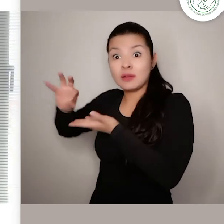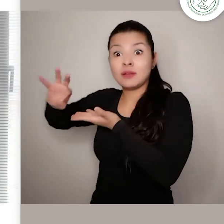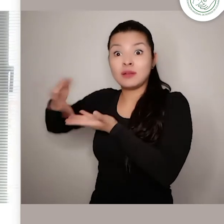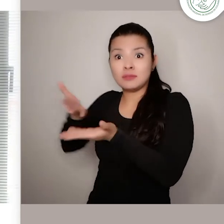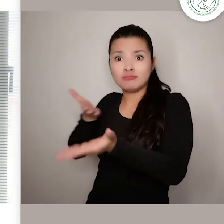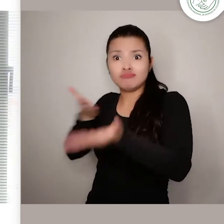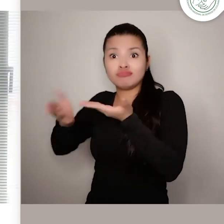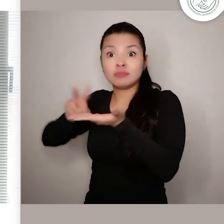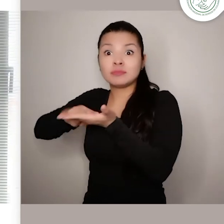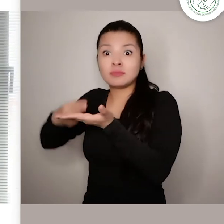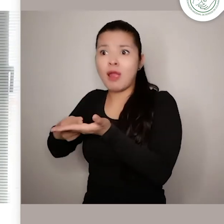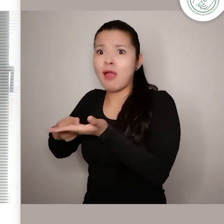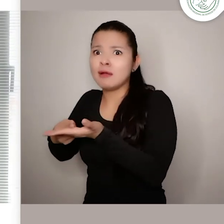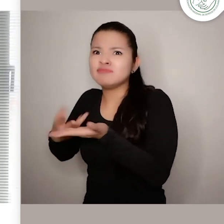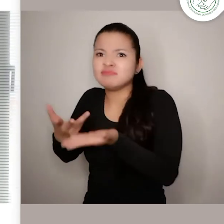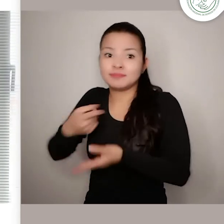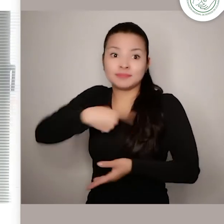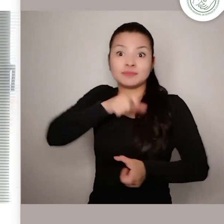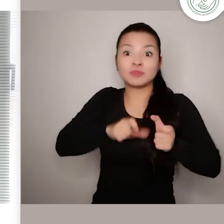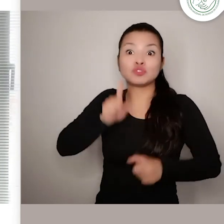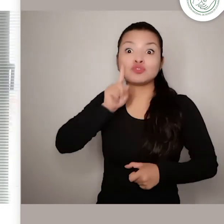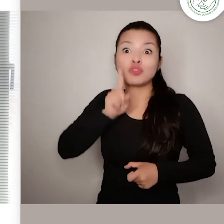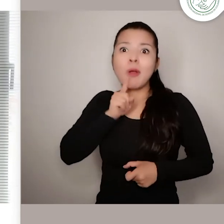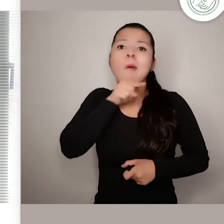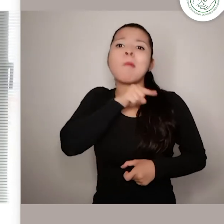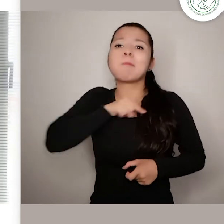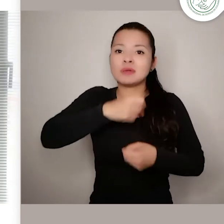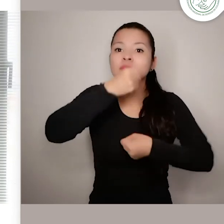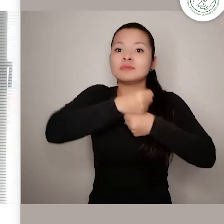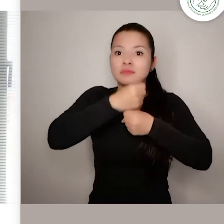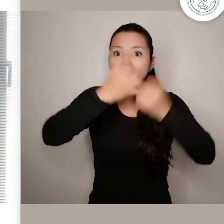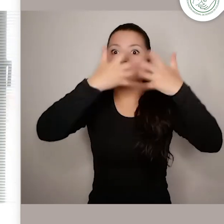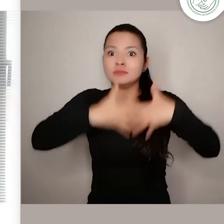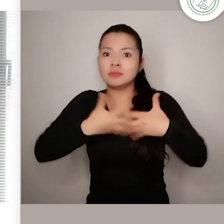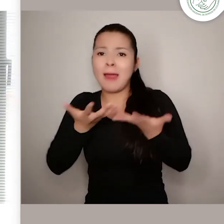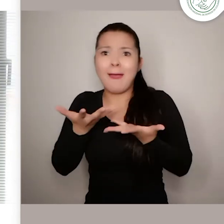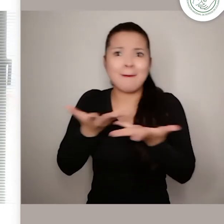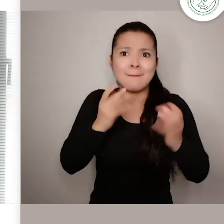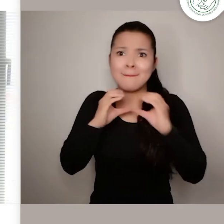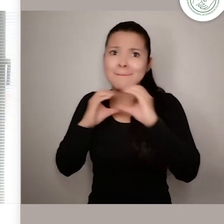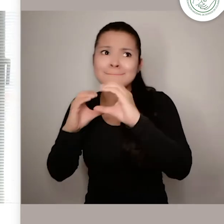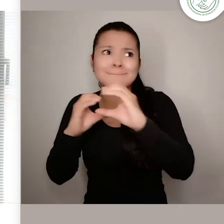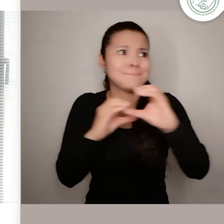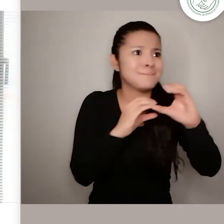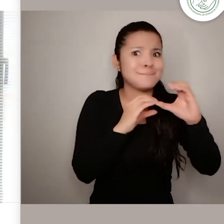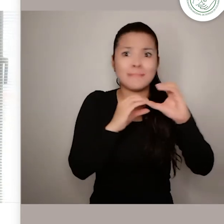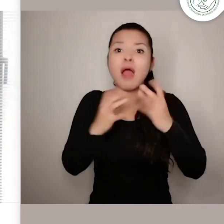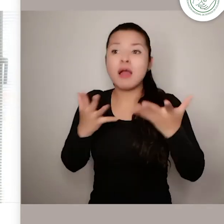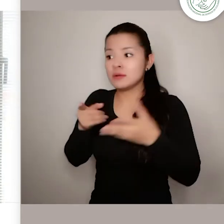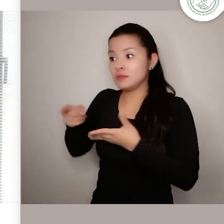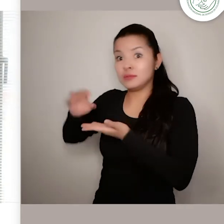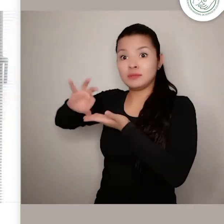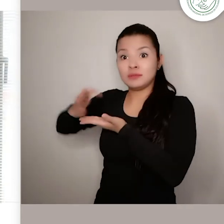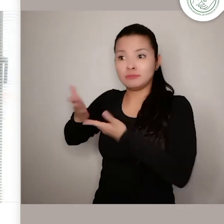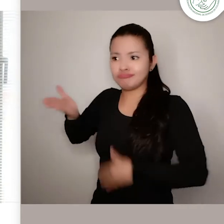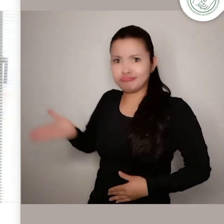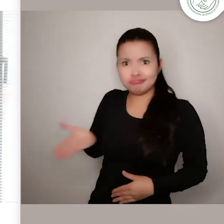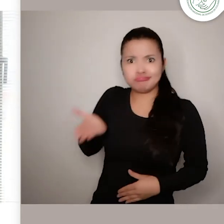Servir, una plataforma que nos ayudaba a continuar nuestro camino para romper las barreras de comunicación con nuestra población sorda.